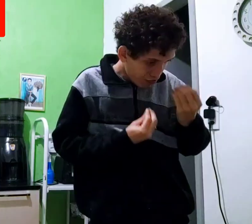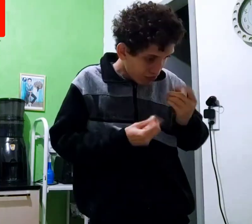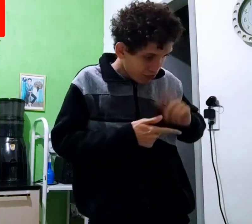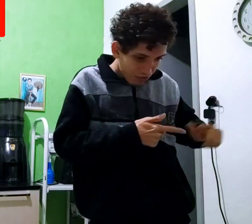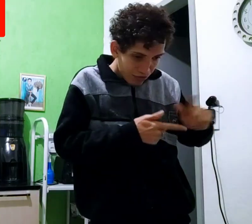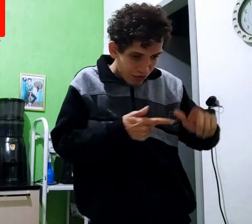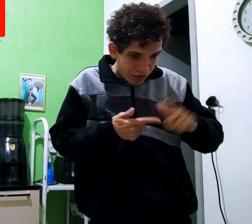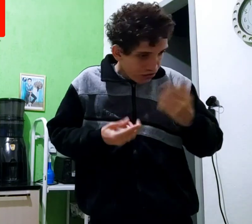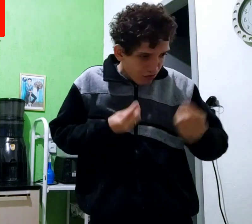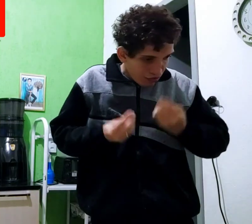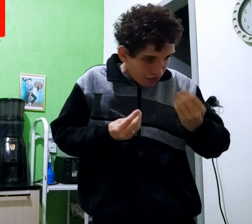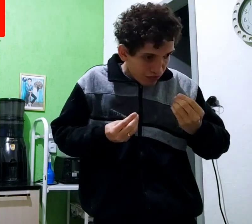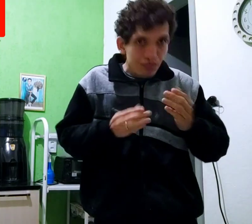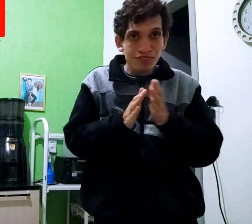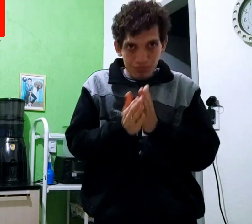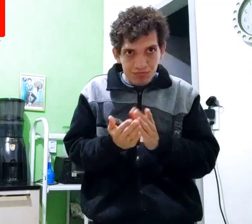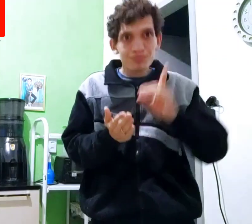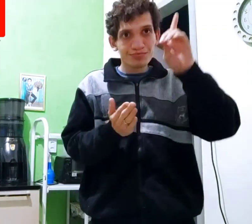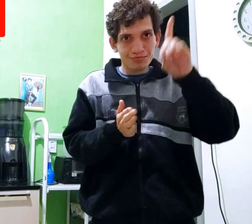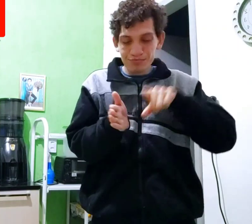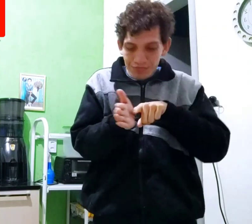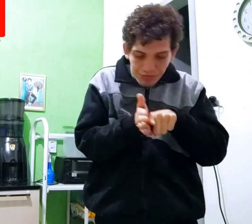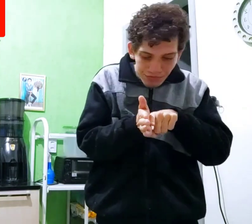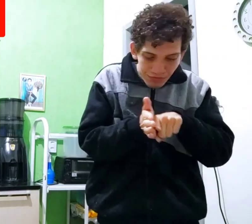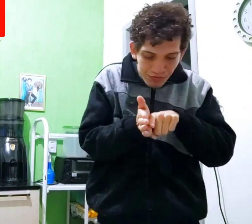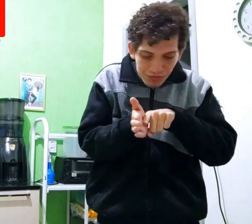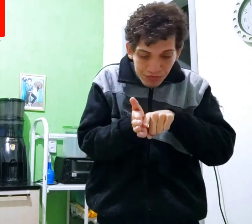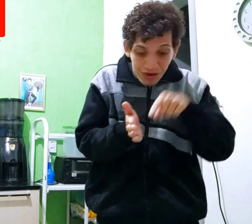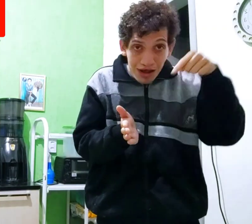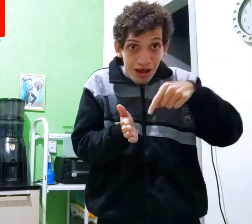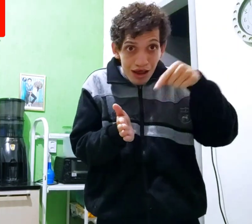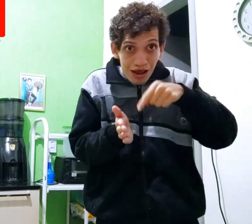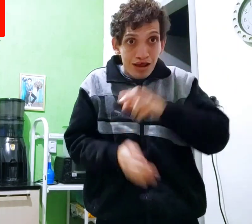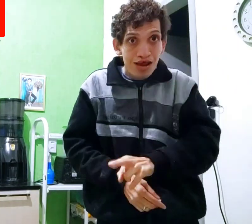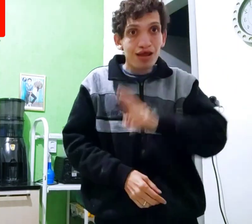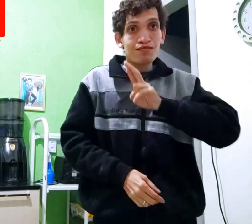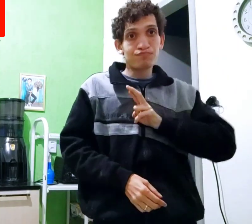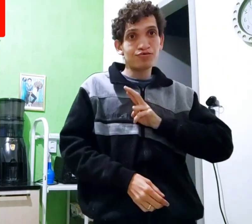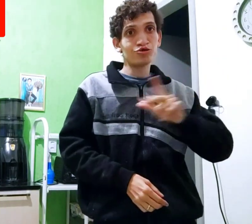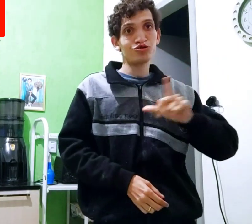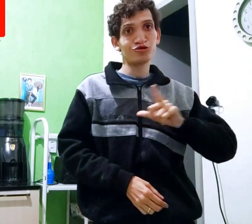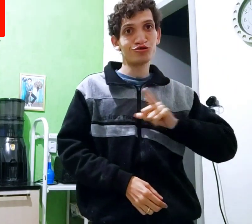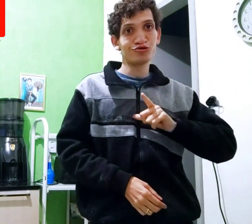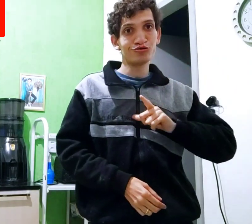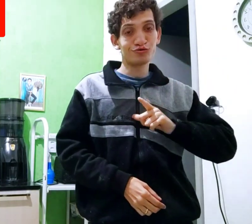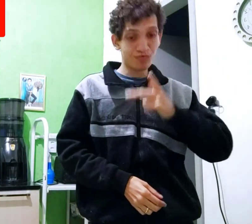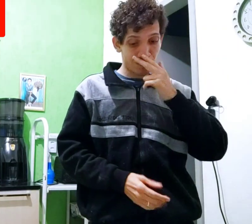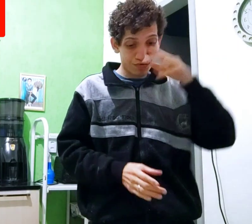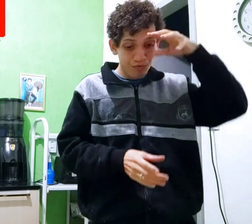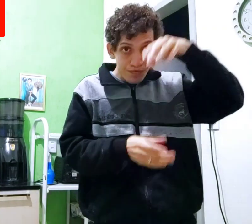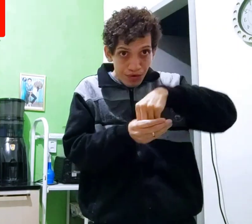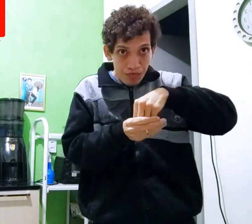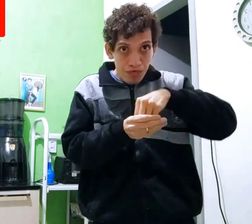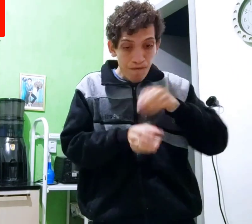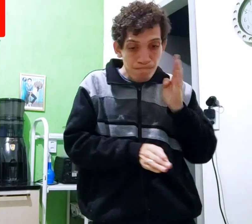coisa resolver como, problema como, Bíblia pesquisar examinar, aqui e a resposta dentro